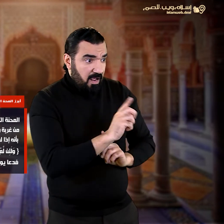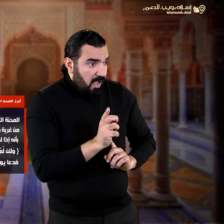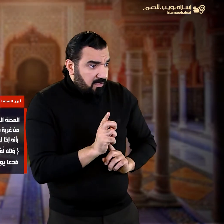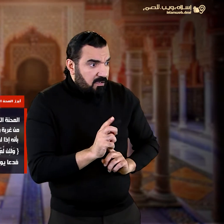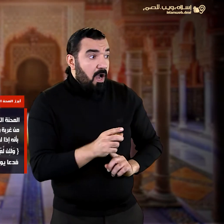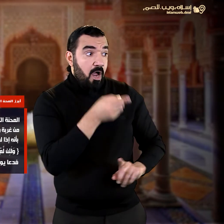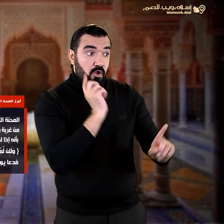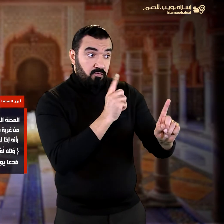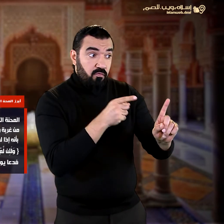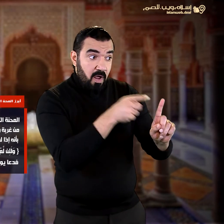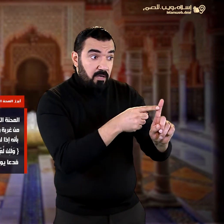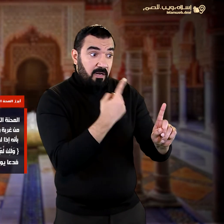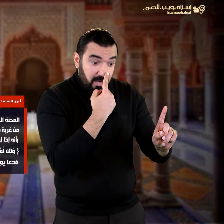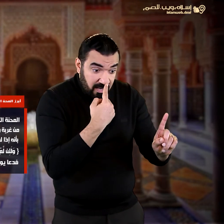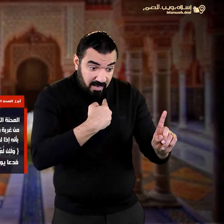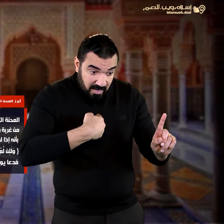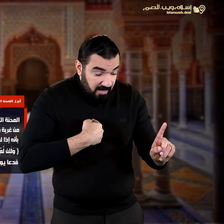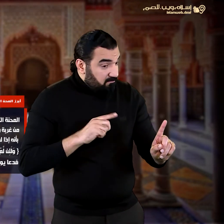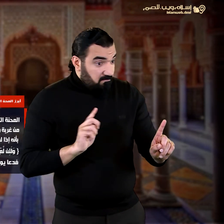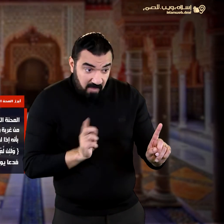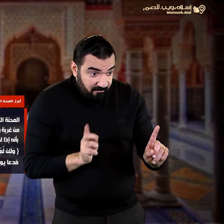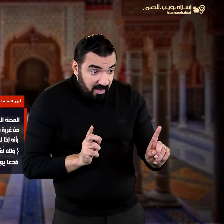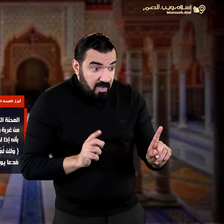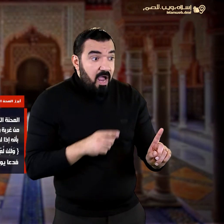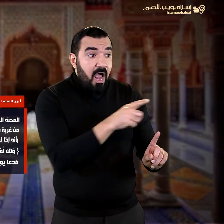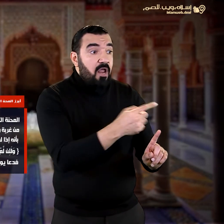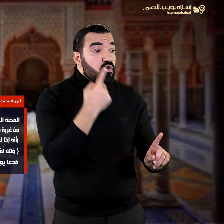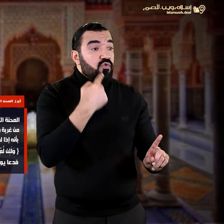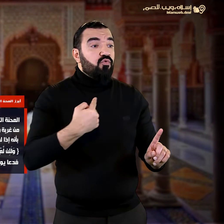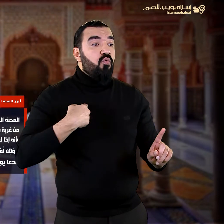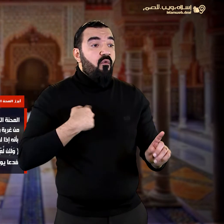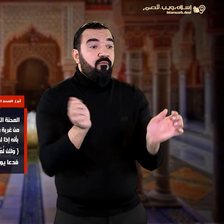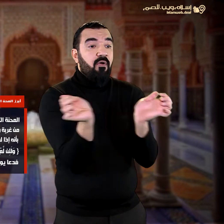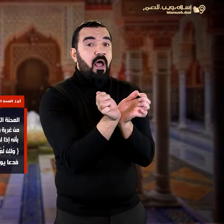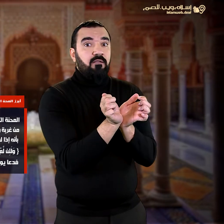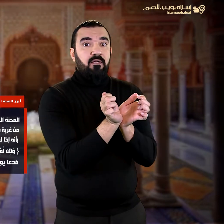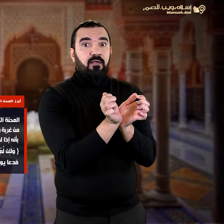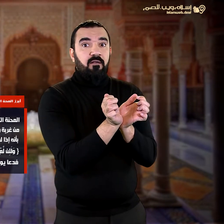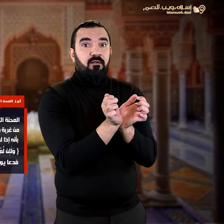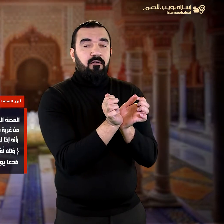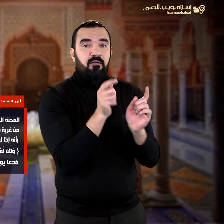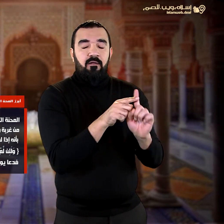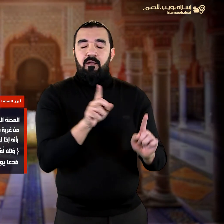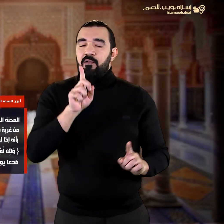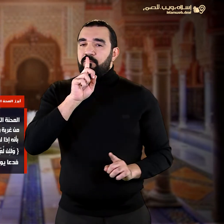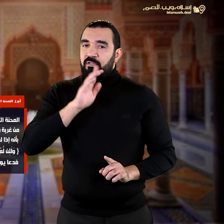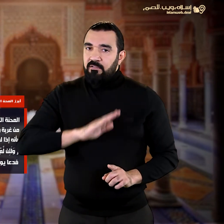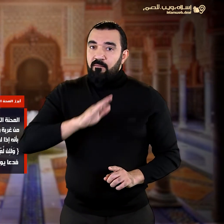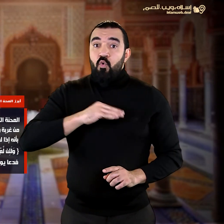بأنه إذا لم يستجب لإغوائها فستسجنه قال تعالى حكاية عنها